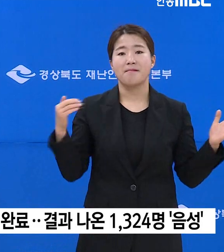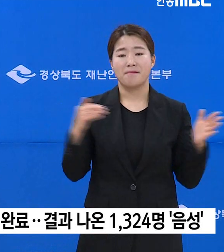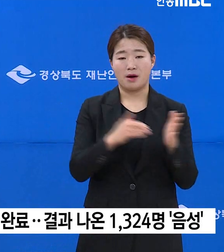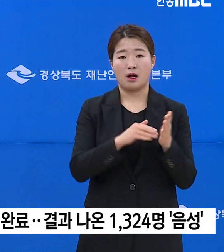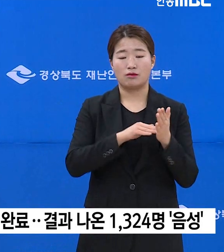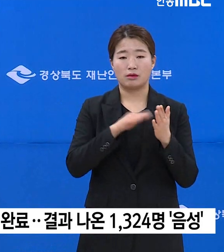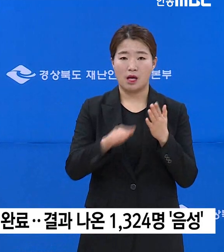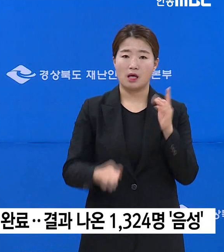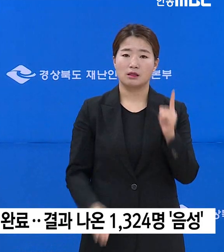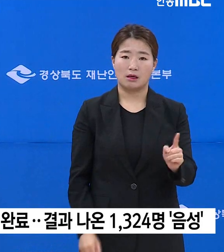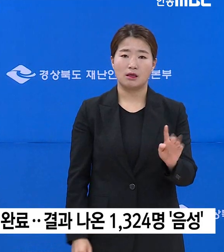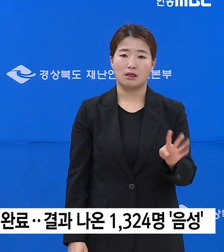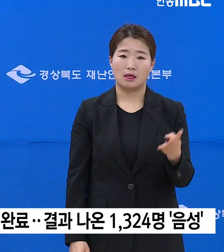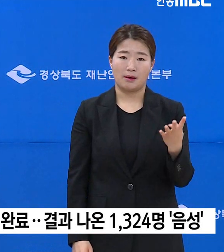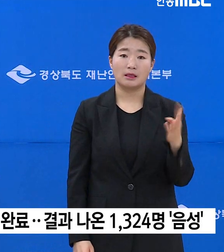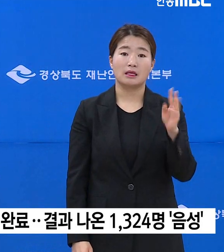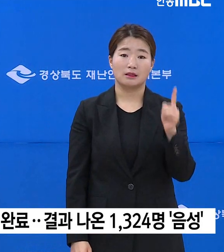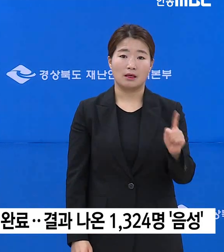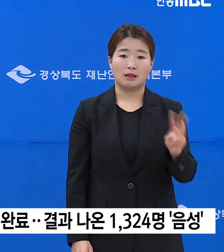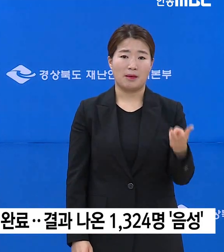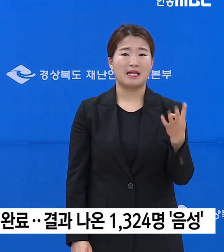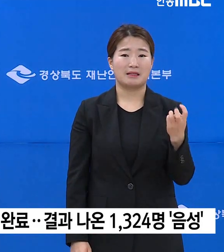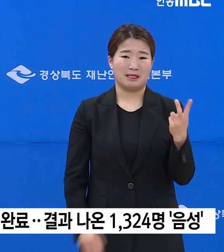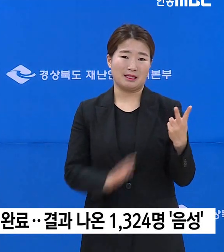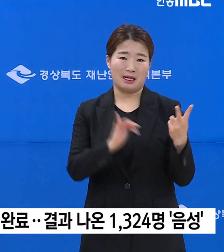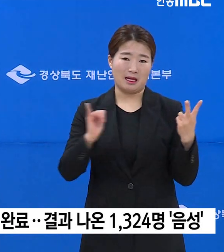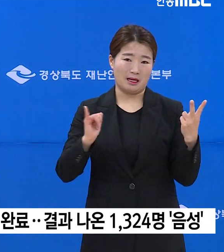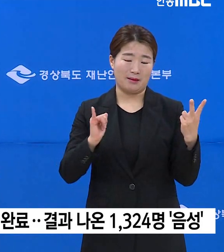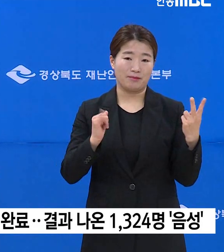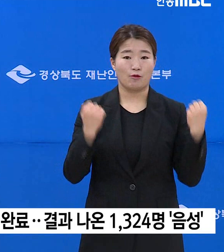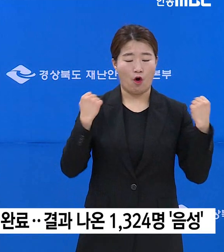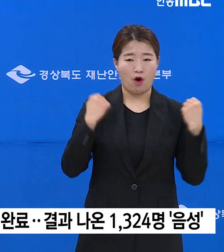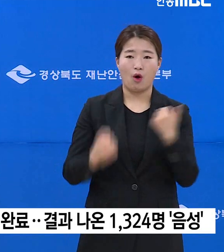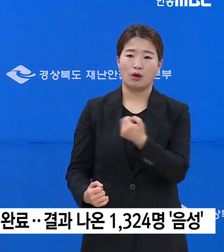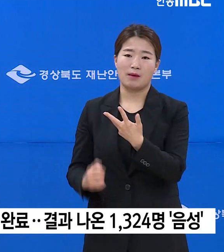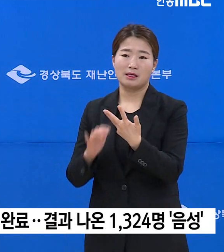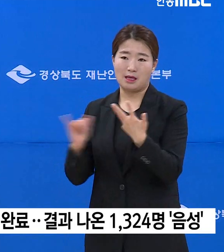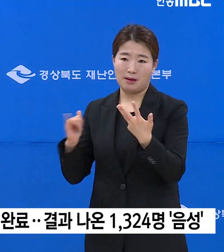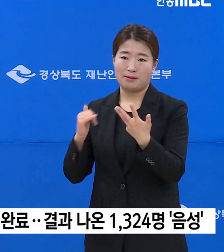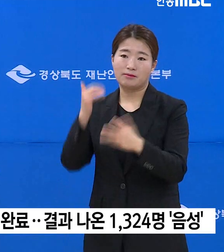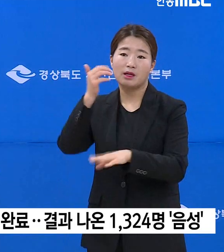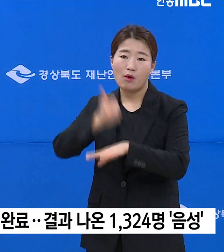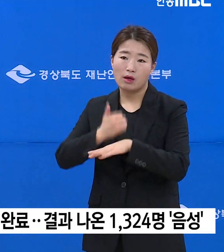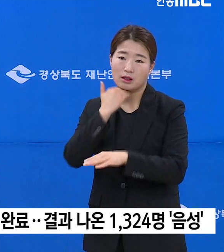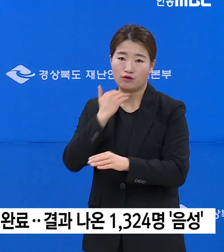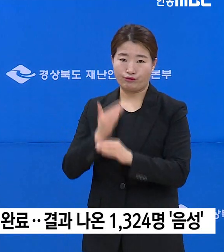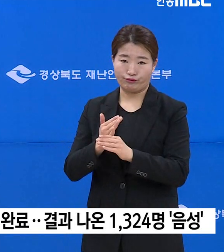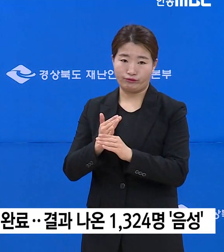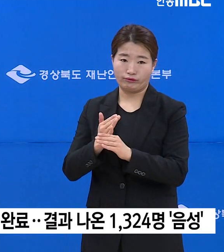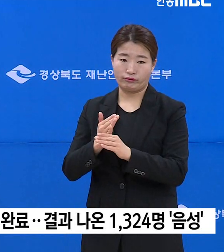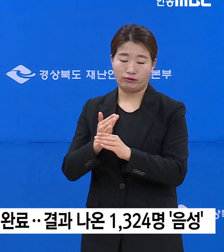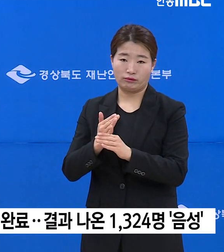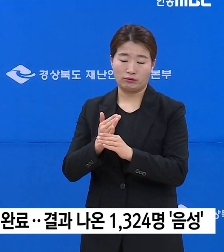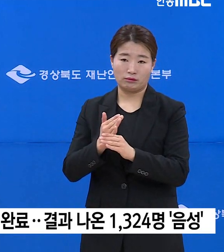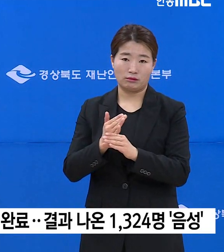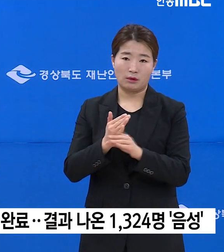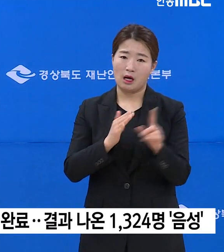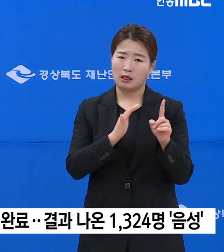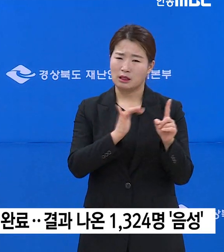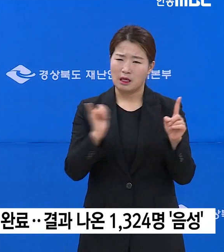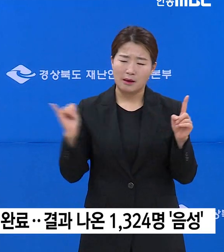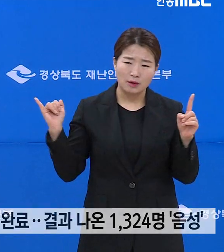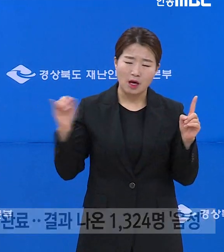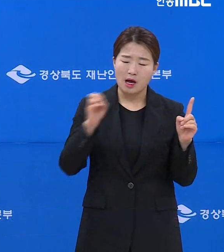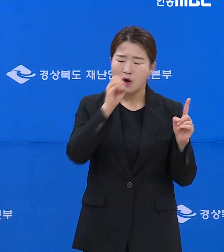1342명의 음성으로 나타났고 58명의 결과를 기다리고 있습니다. 한 명도 안